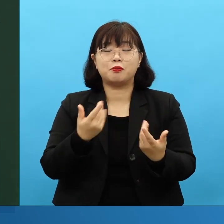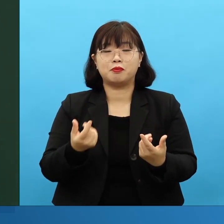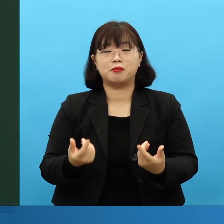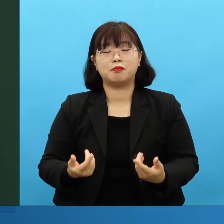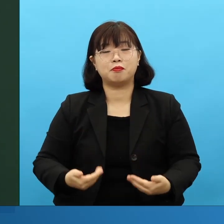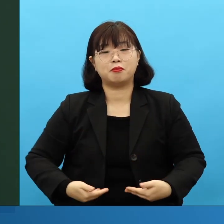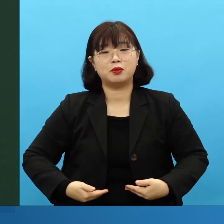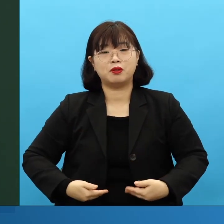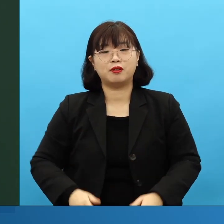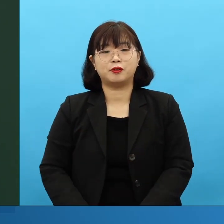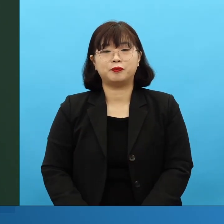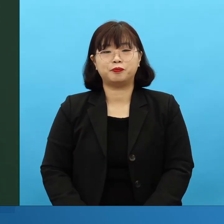인물이었겠습니까?